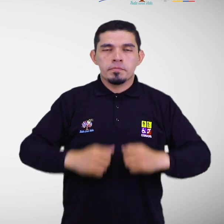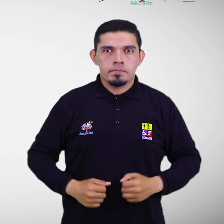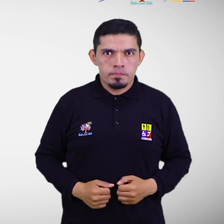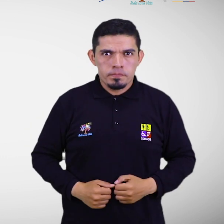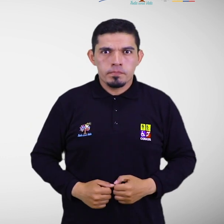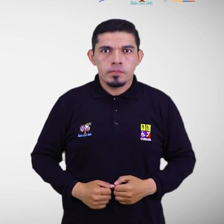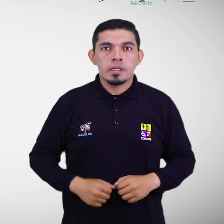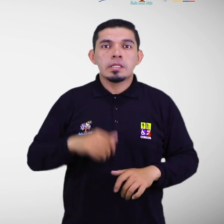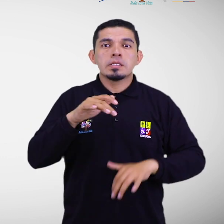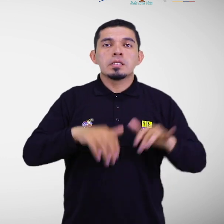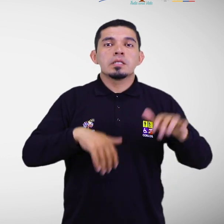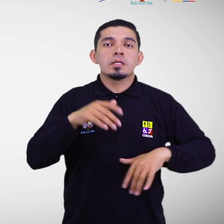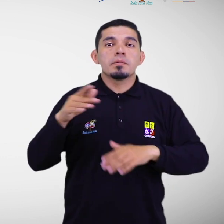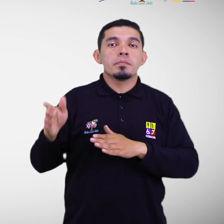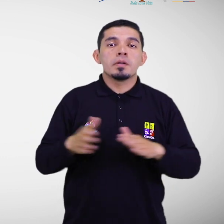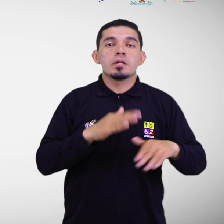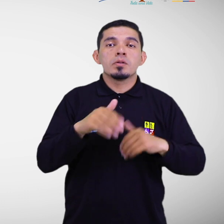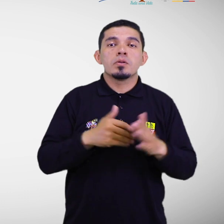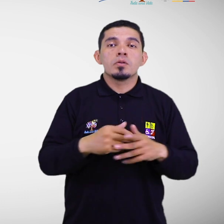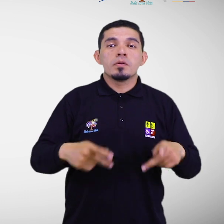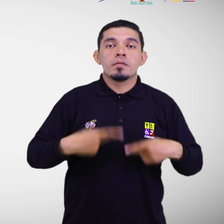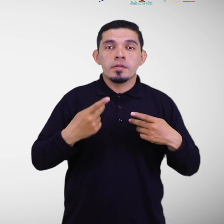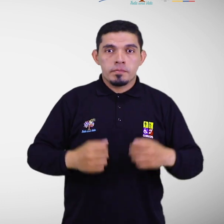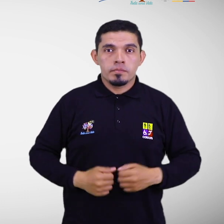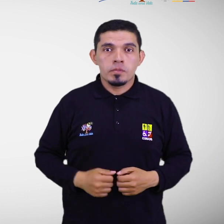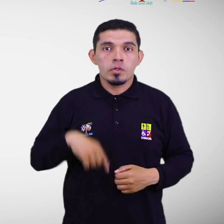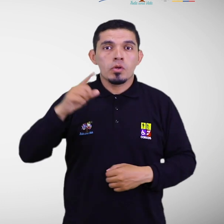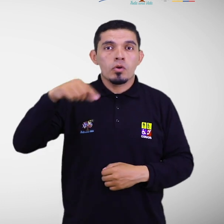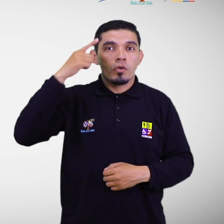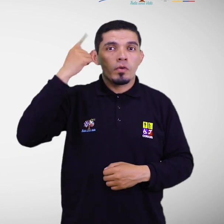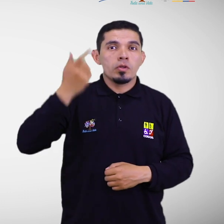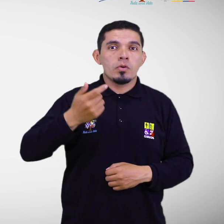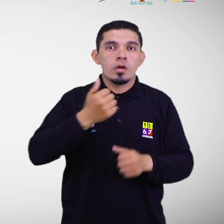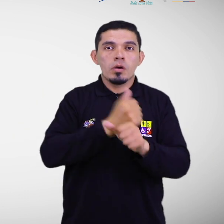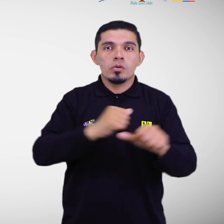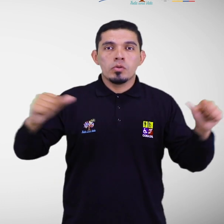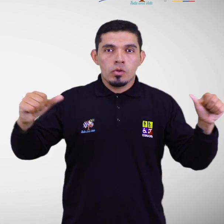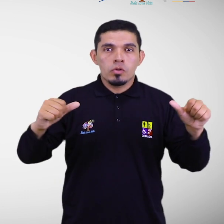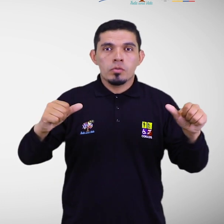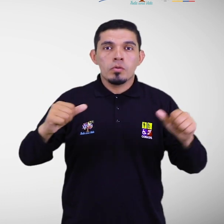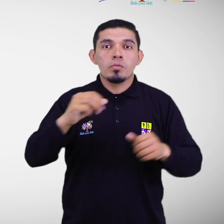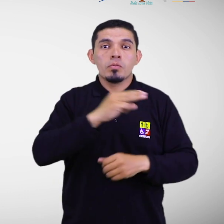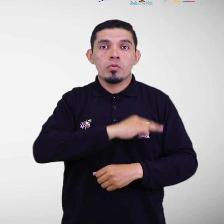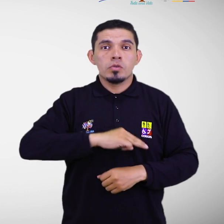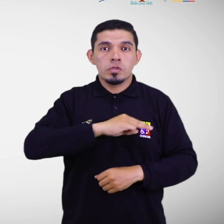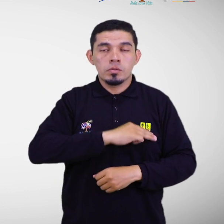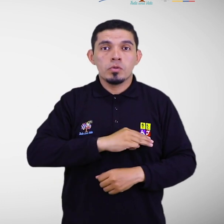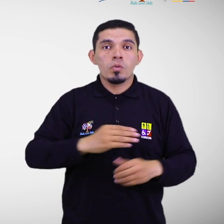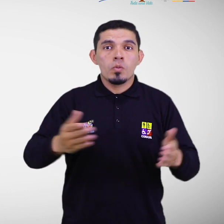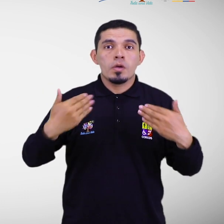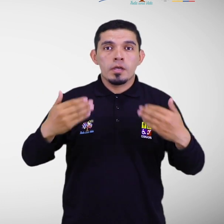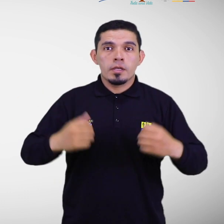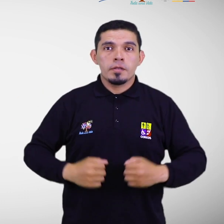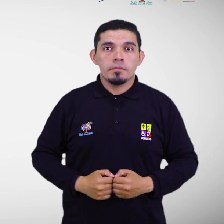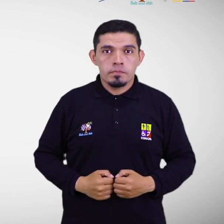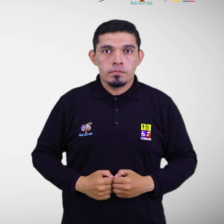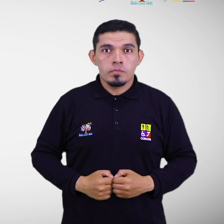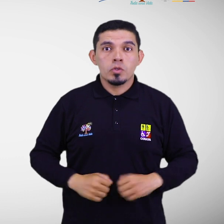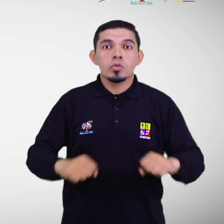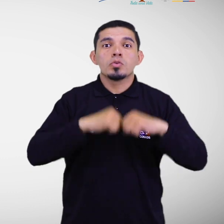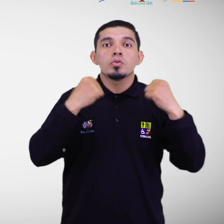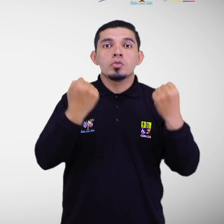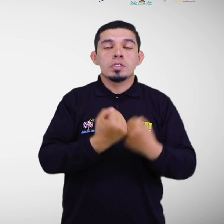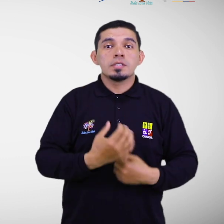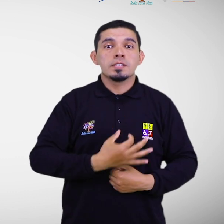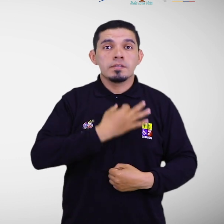Secretaría Plan Toda una Vida. Gobierno Autónomo Descentralizado Metropolitano de Guayaquil. Sociedad Civil.